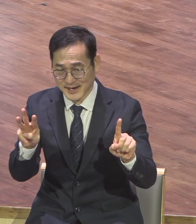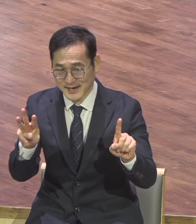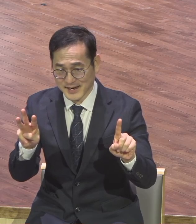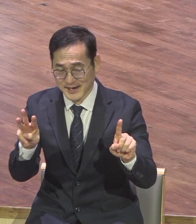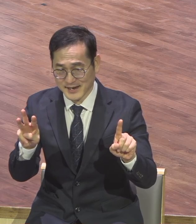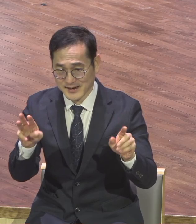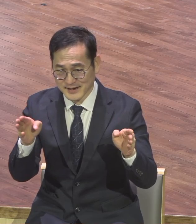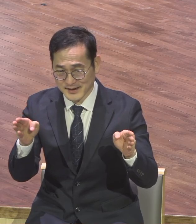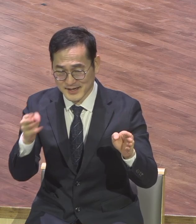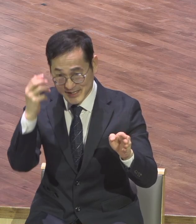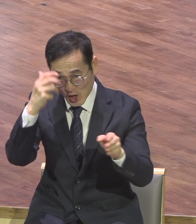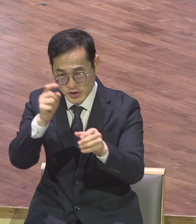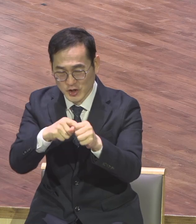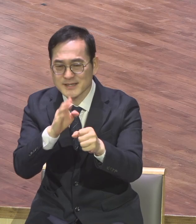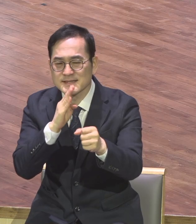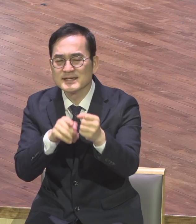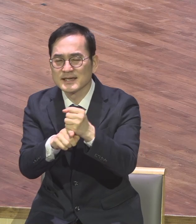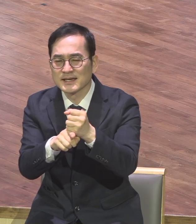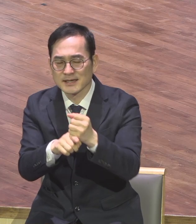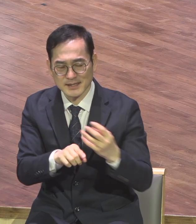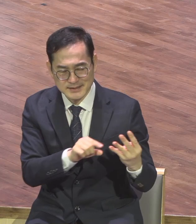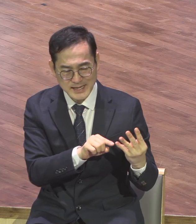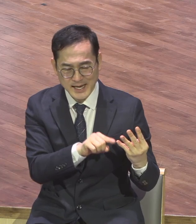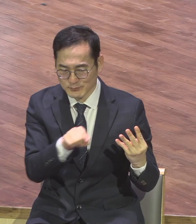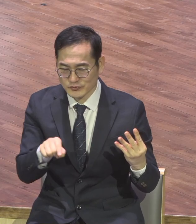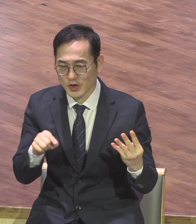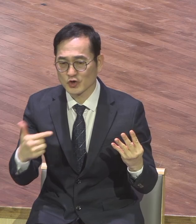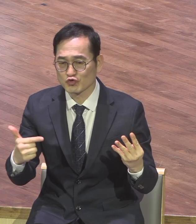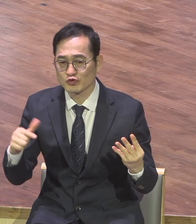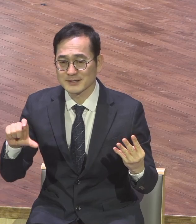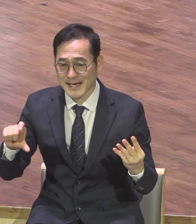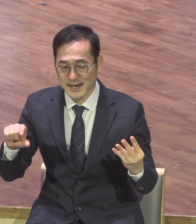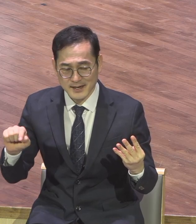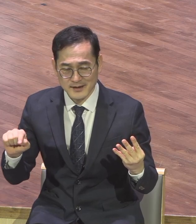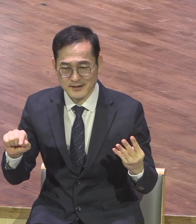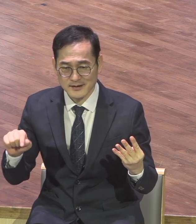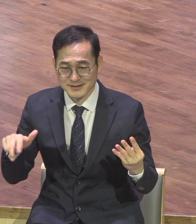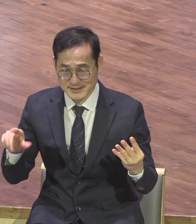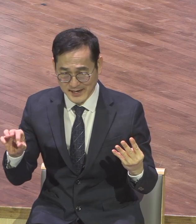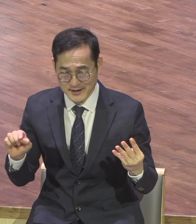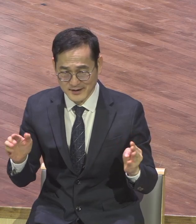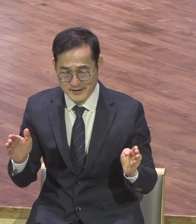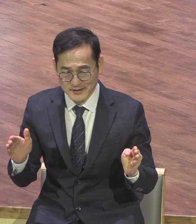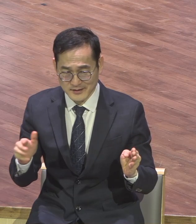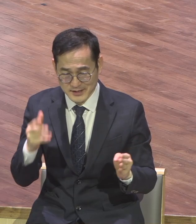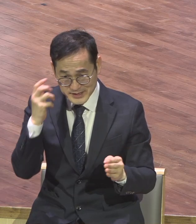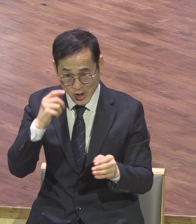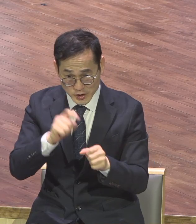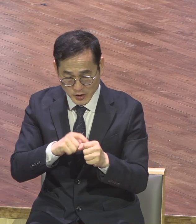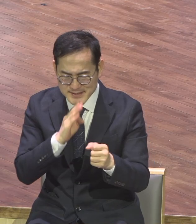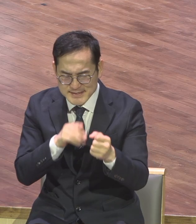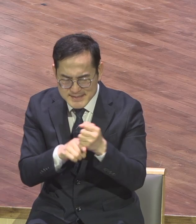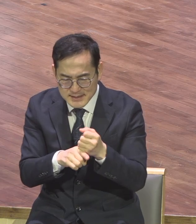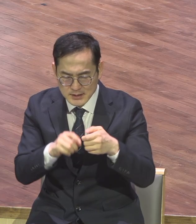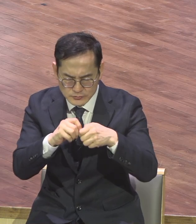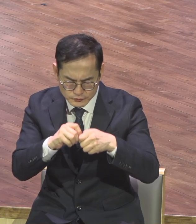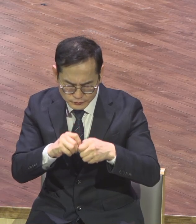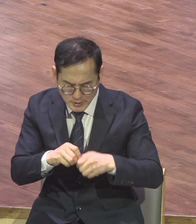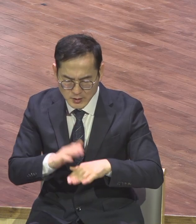있고 4장부터 6장까지는 그 영적 진리를 삶에 구체적으로 적용해야 한다는